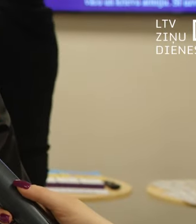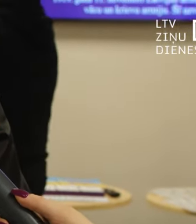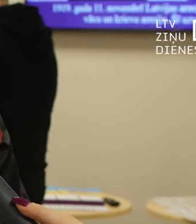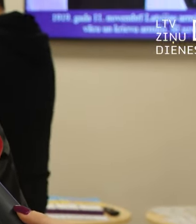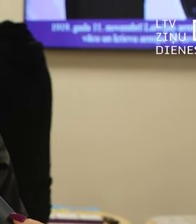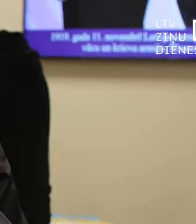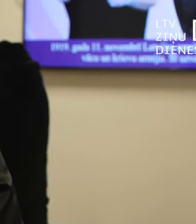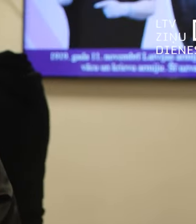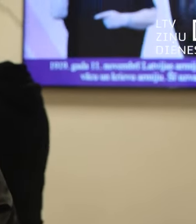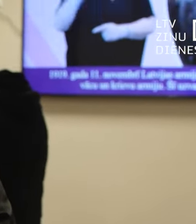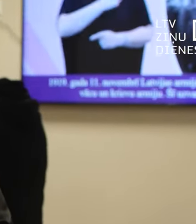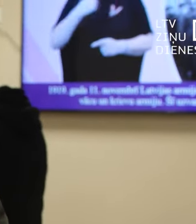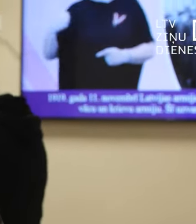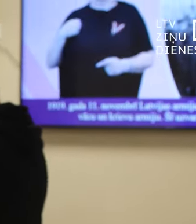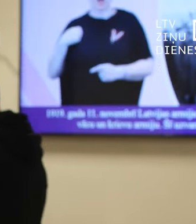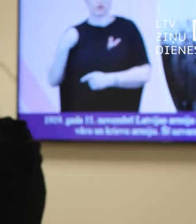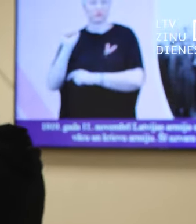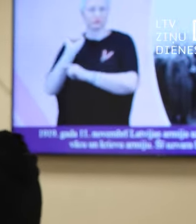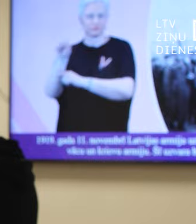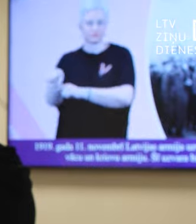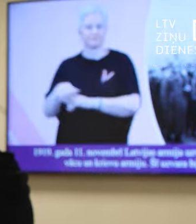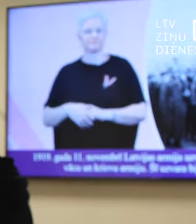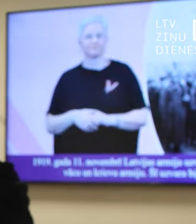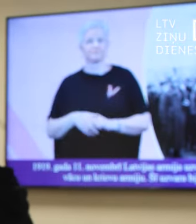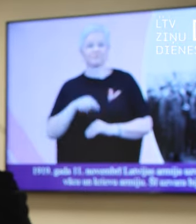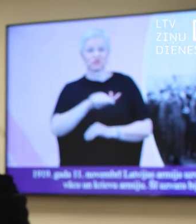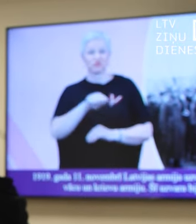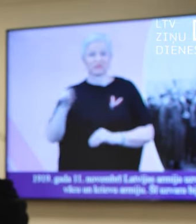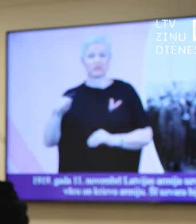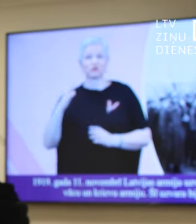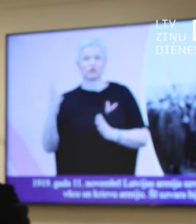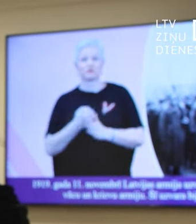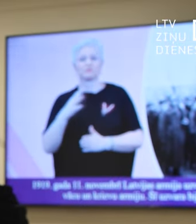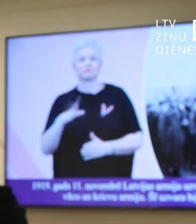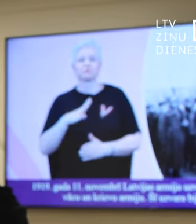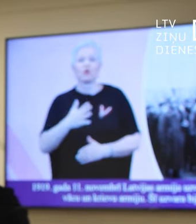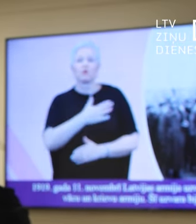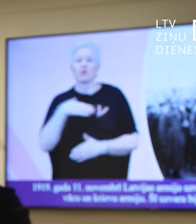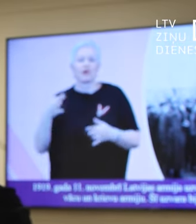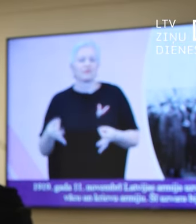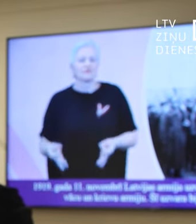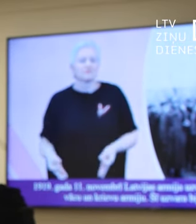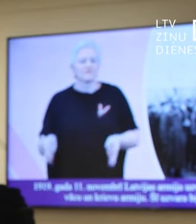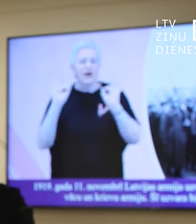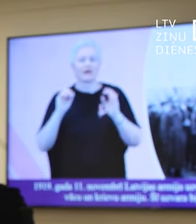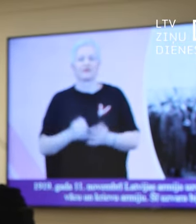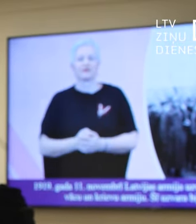nedzirdīgajiem ir nepieciešama grāmata šādā drukātā formātā, ja jau viņi var izlasīt